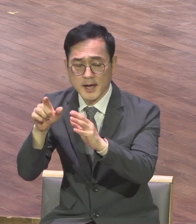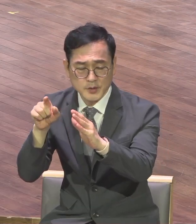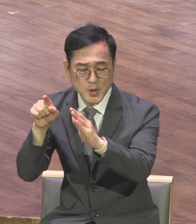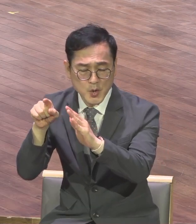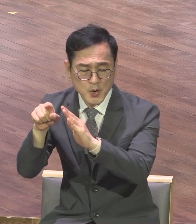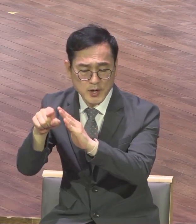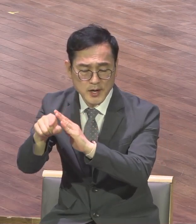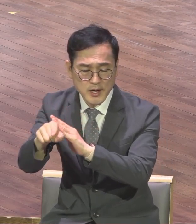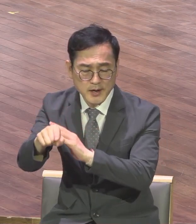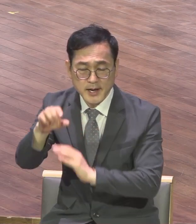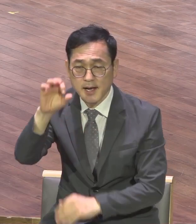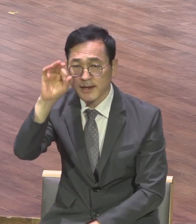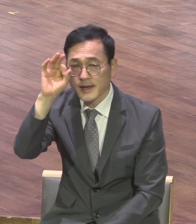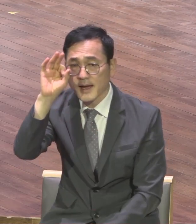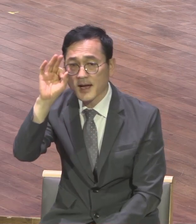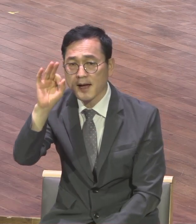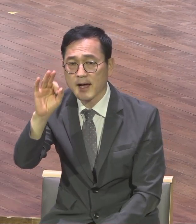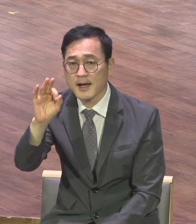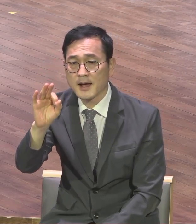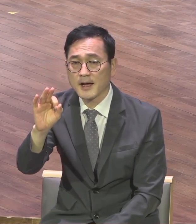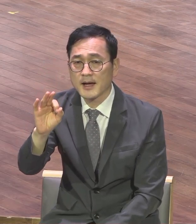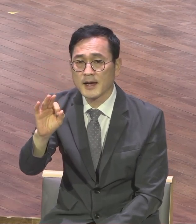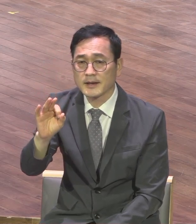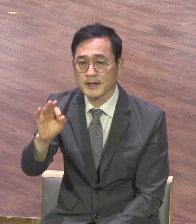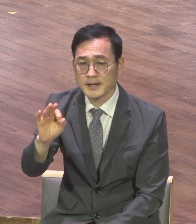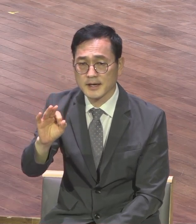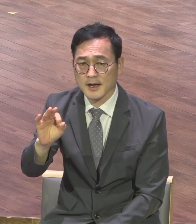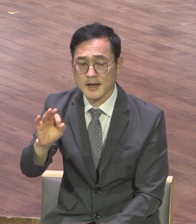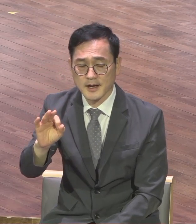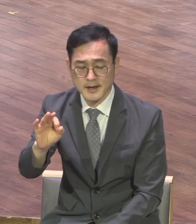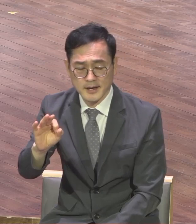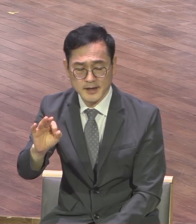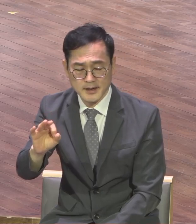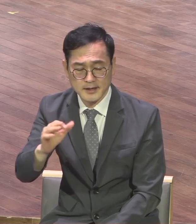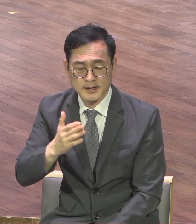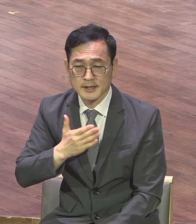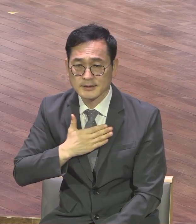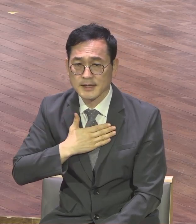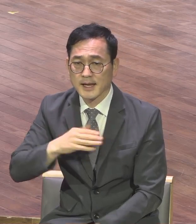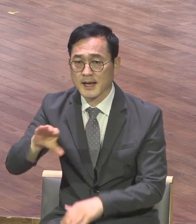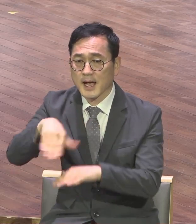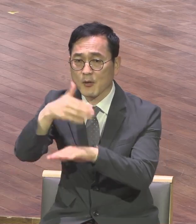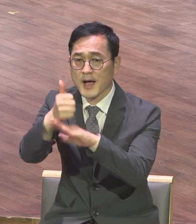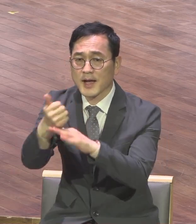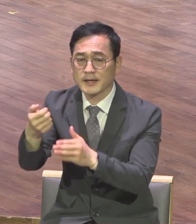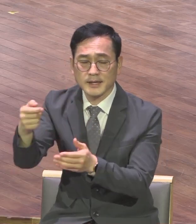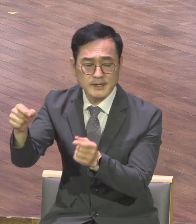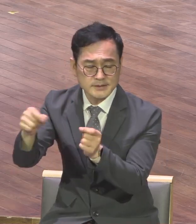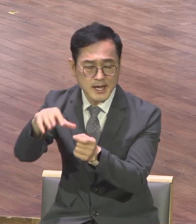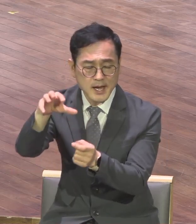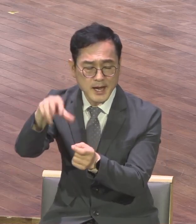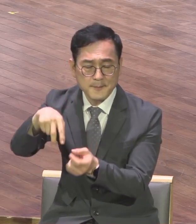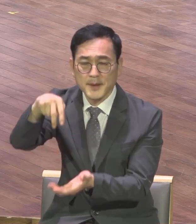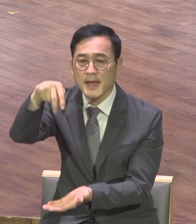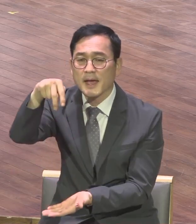도와야 하니라 내가 가인 삶을